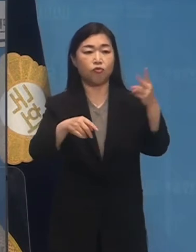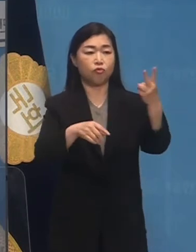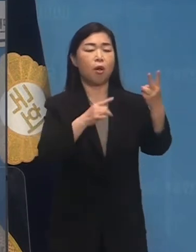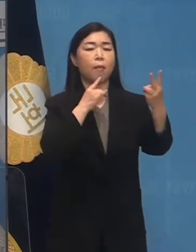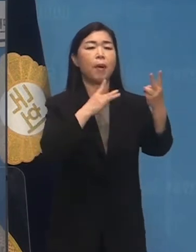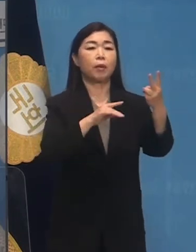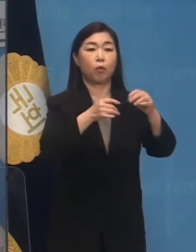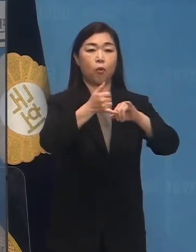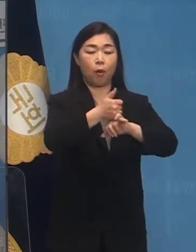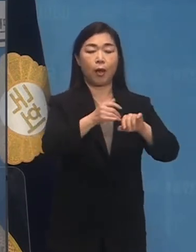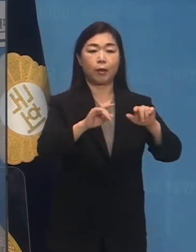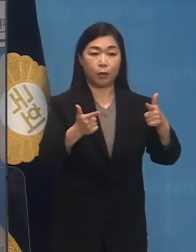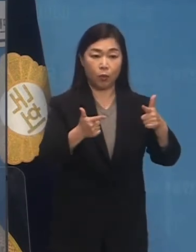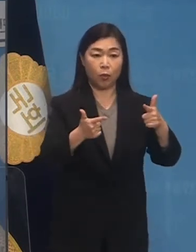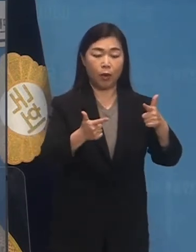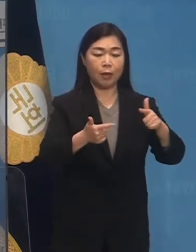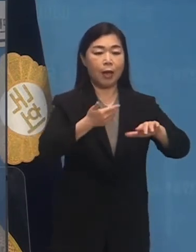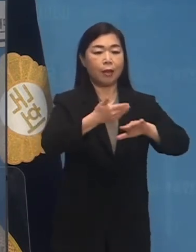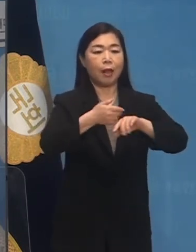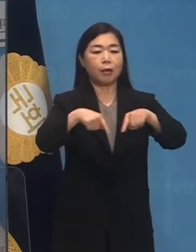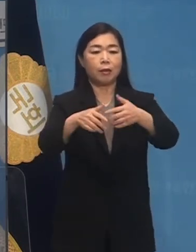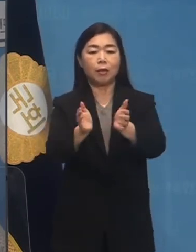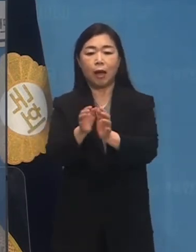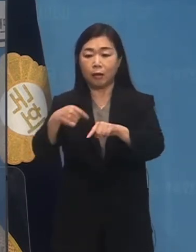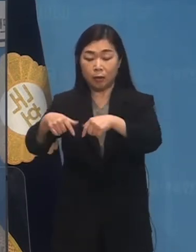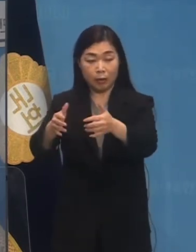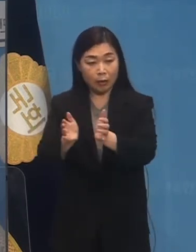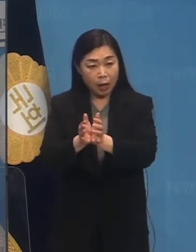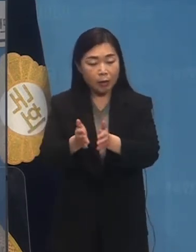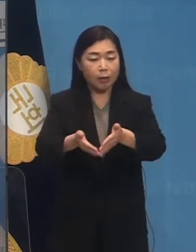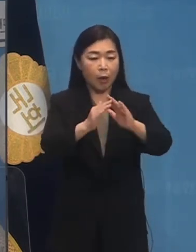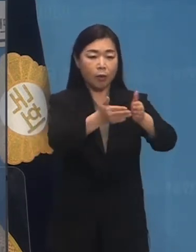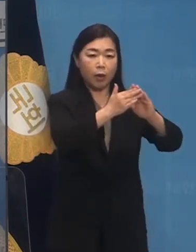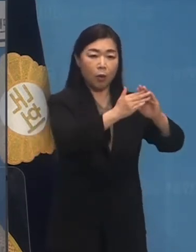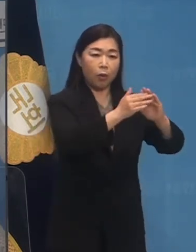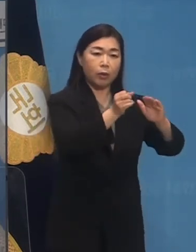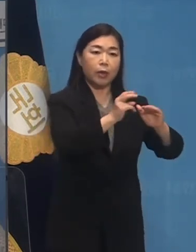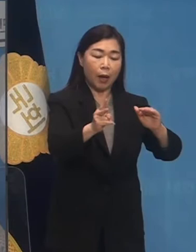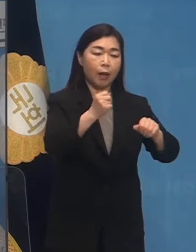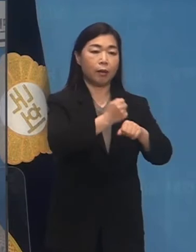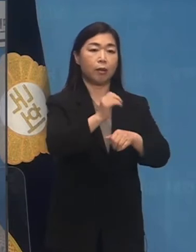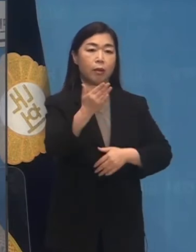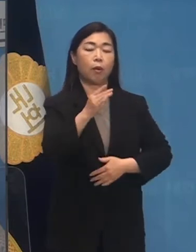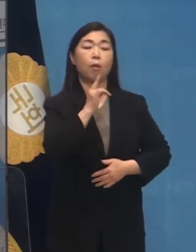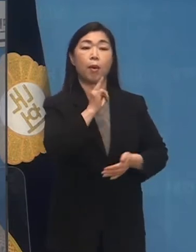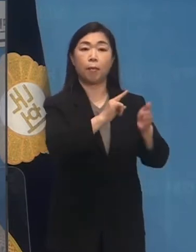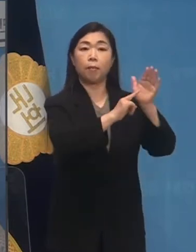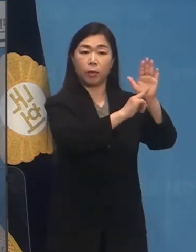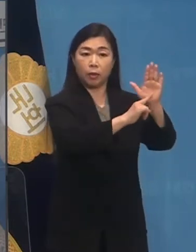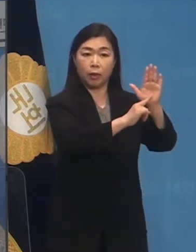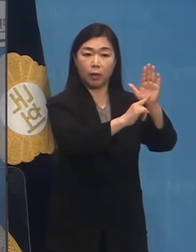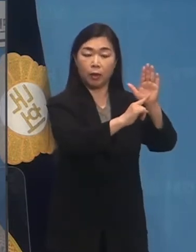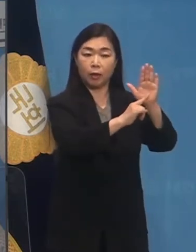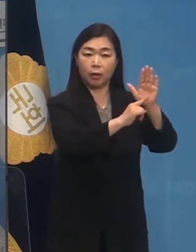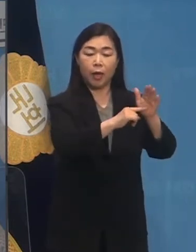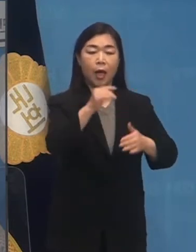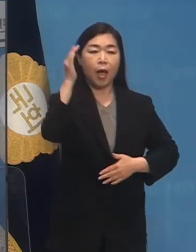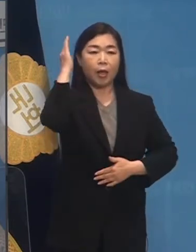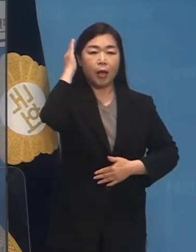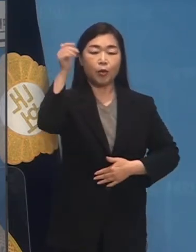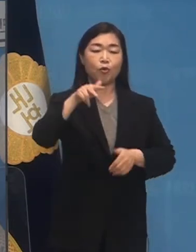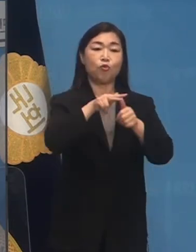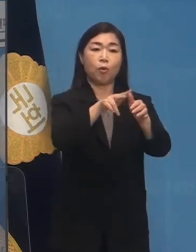그래서 민심을 그대로 반영할 수 있는 제도로 바꾸어야 한다. 역시 대선 후보였던